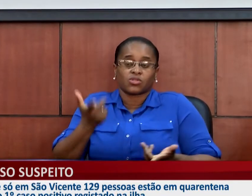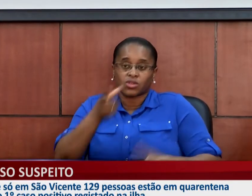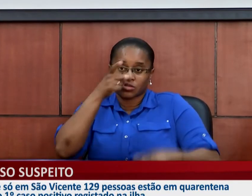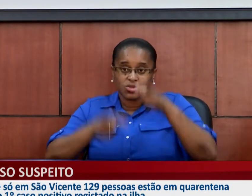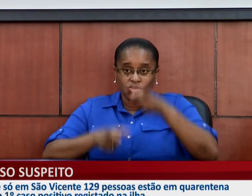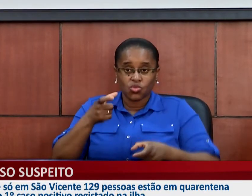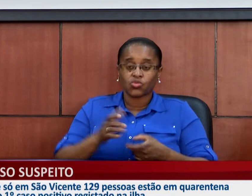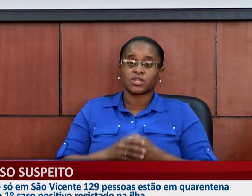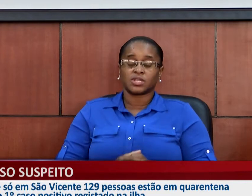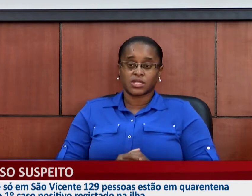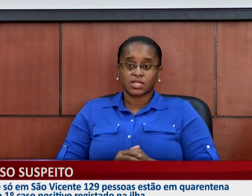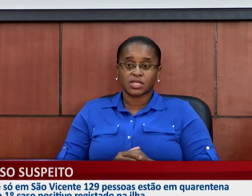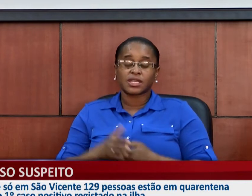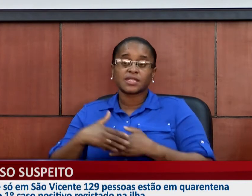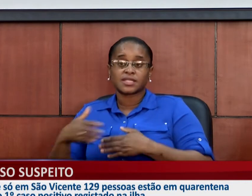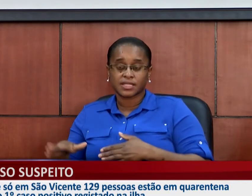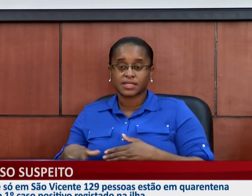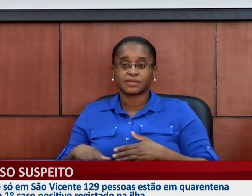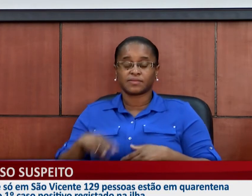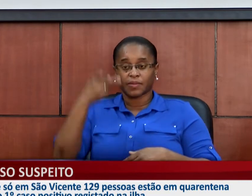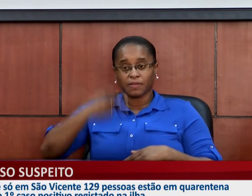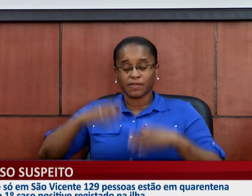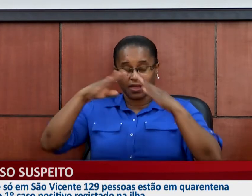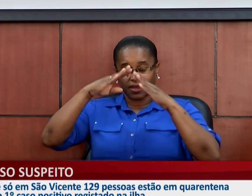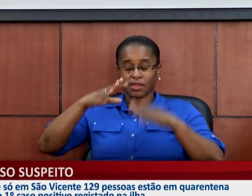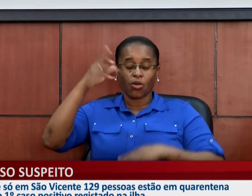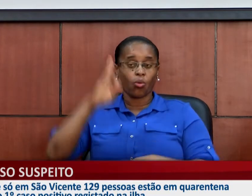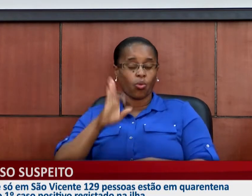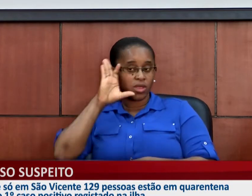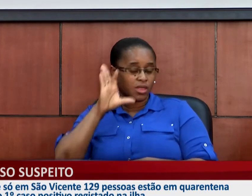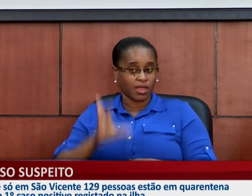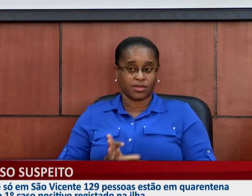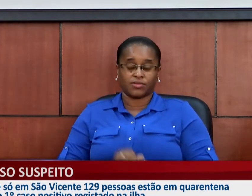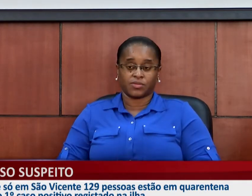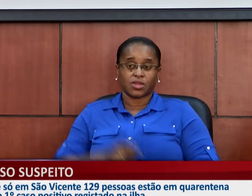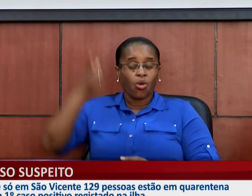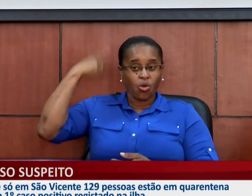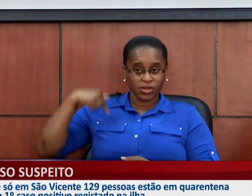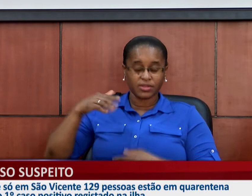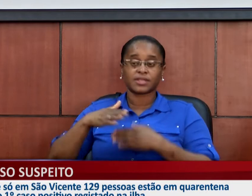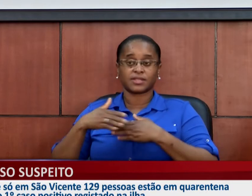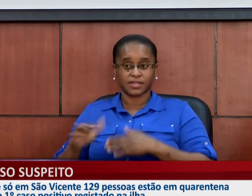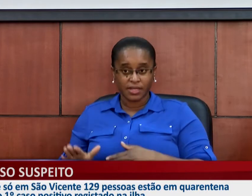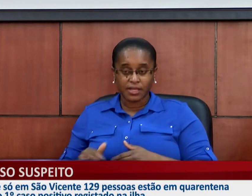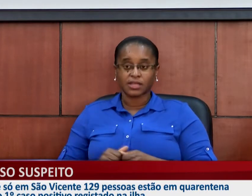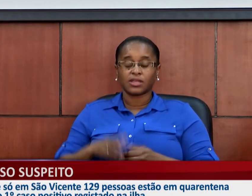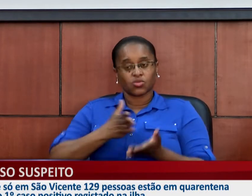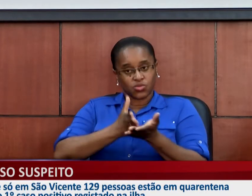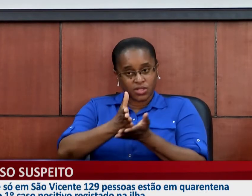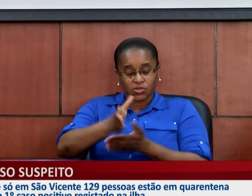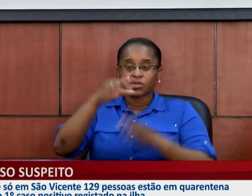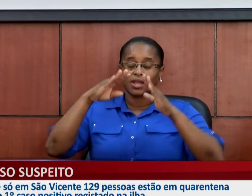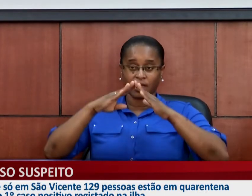pessoas que saíram, portanto, da quarentena nos hotéis, num dos hotéis ontem. Continuam, portanto, em casa